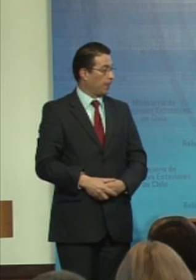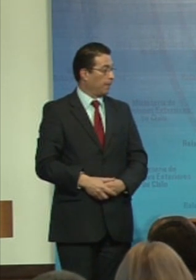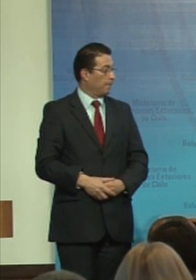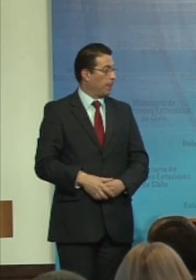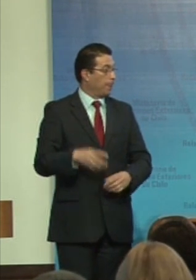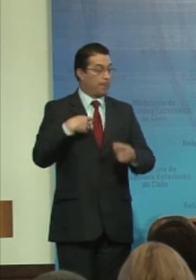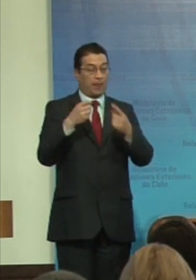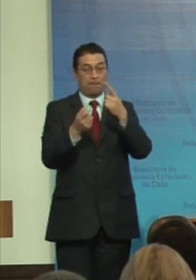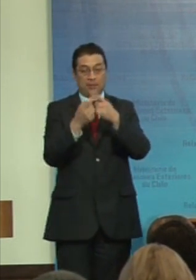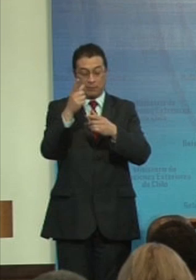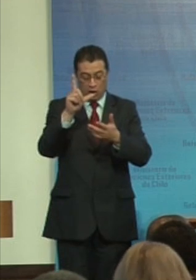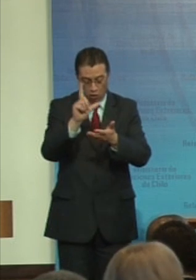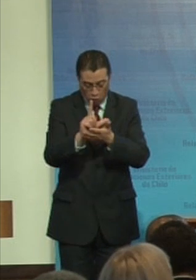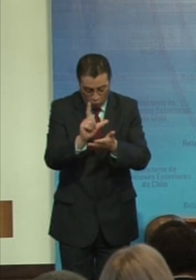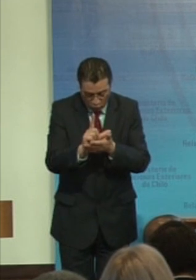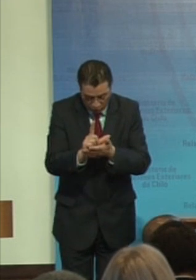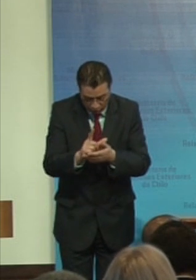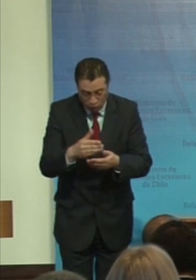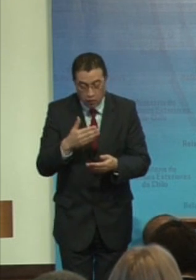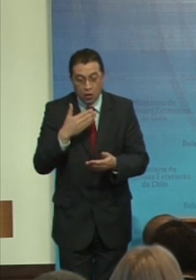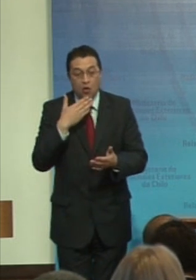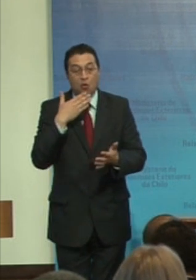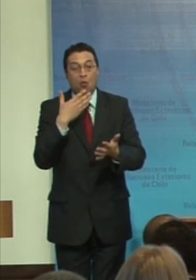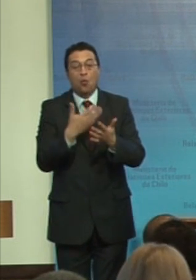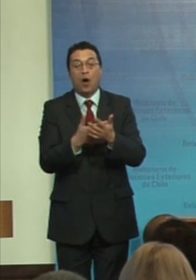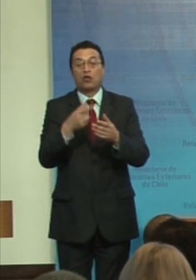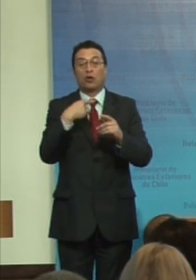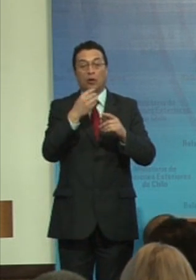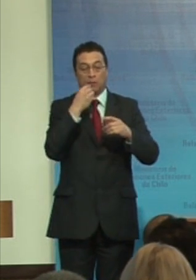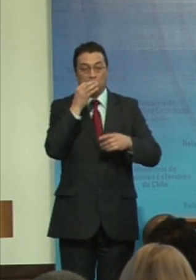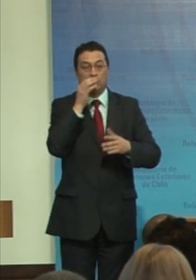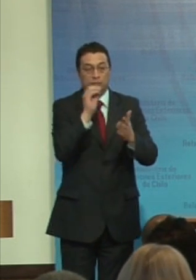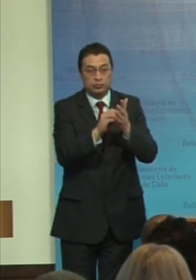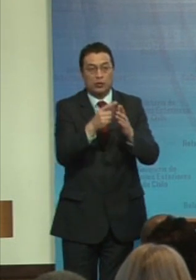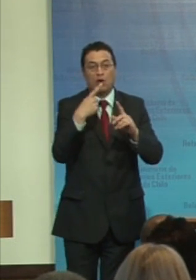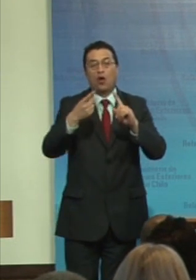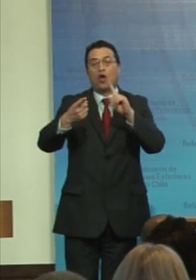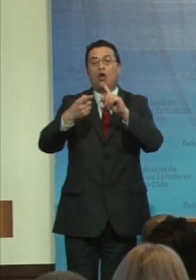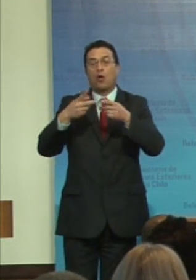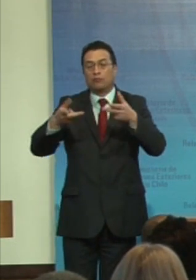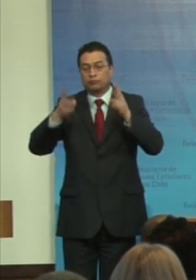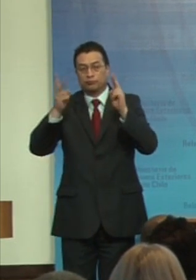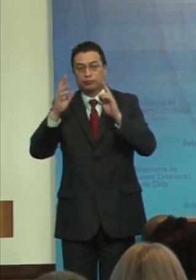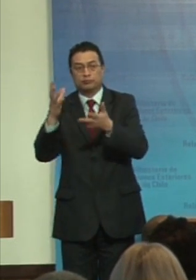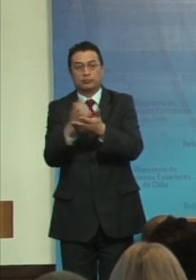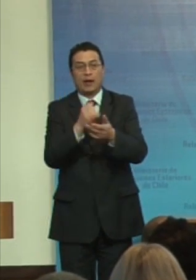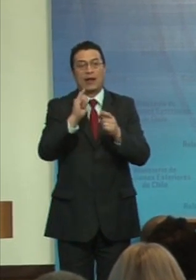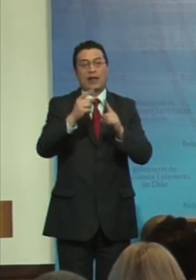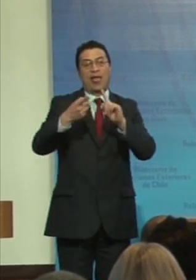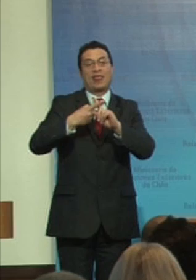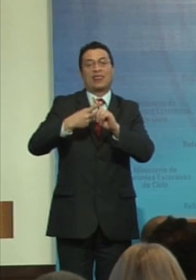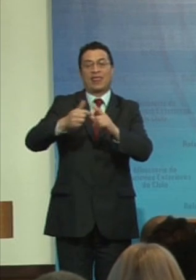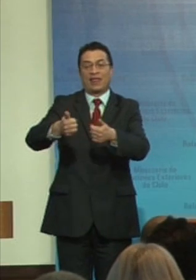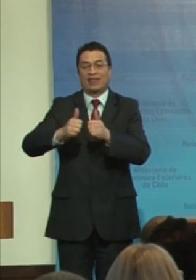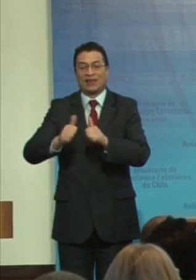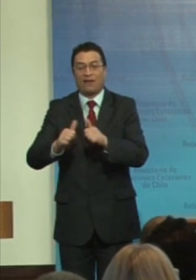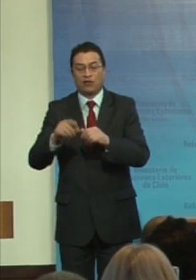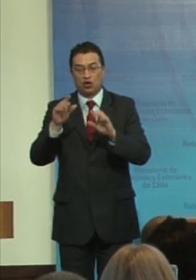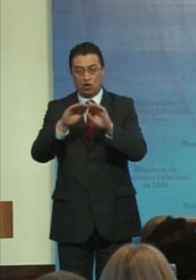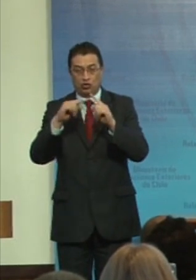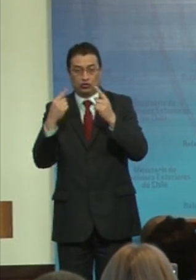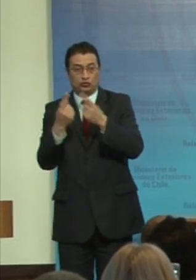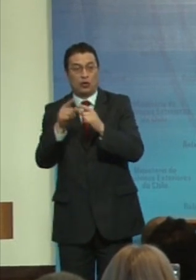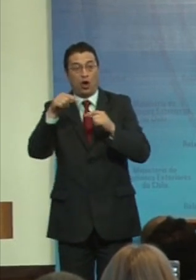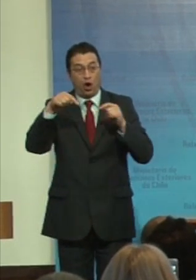En primer lugar, cuando titulamos los logros y desafíos a nivel global, hoy día,